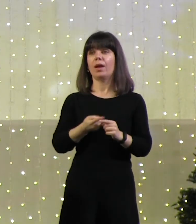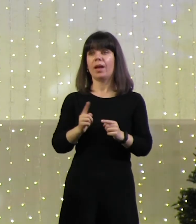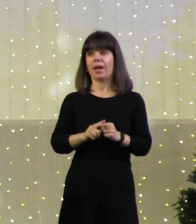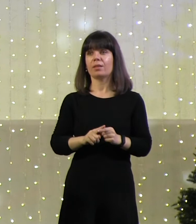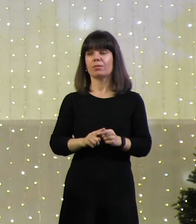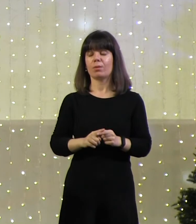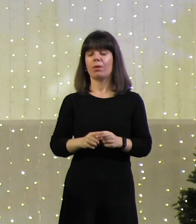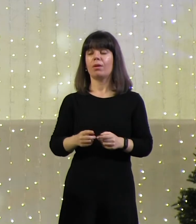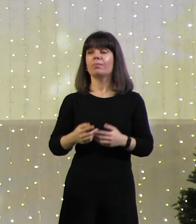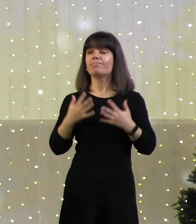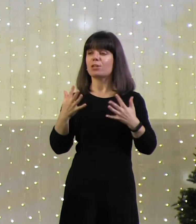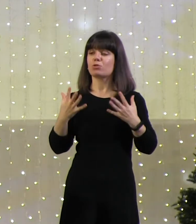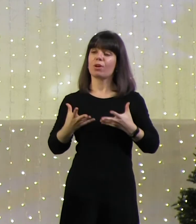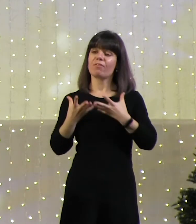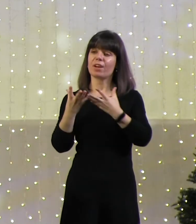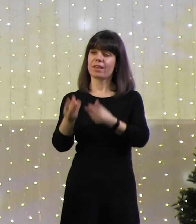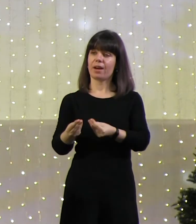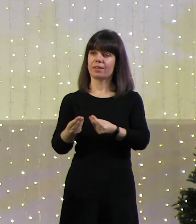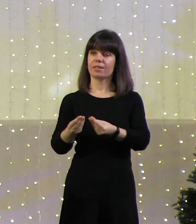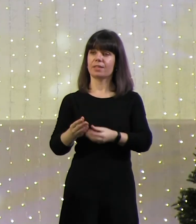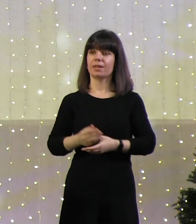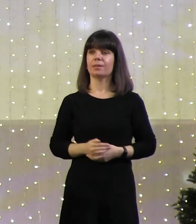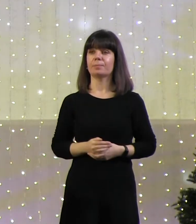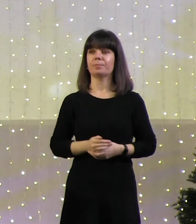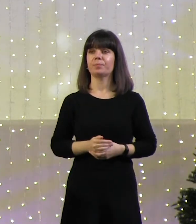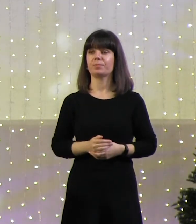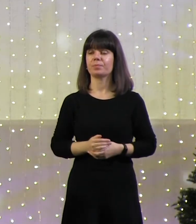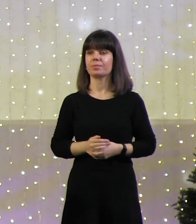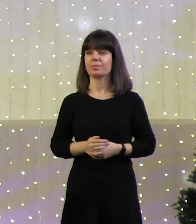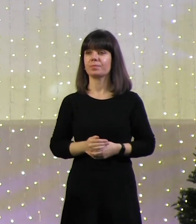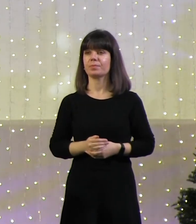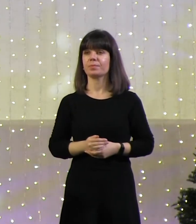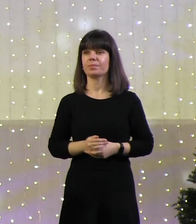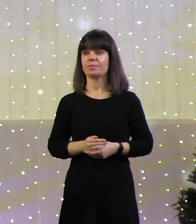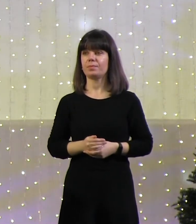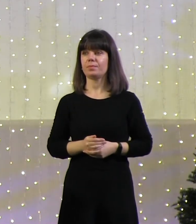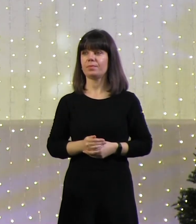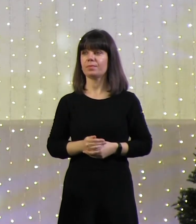большое влияние, хорошее или отрицательное.